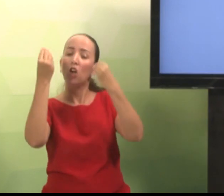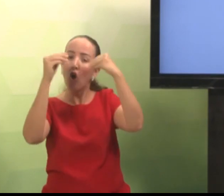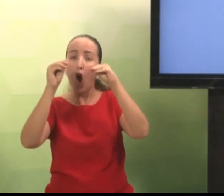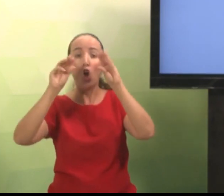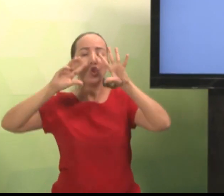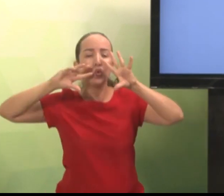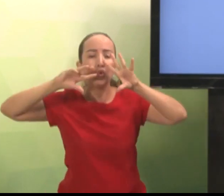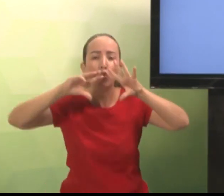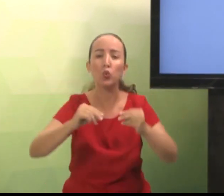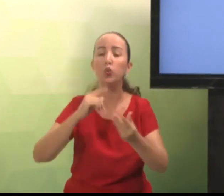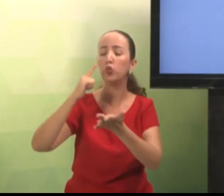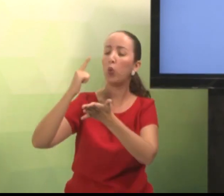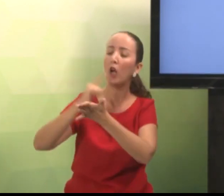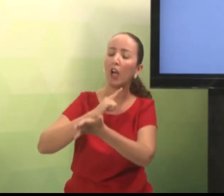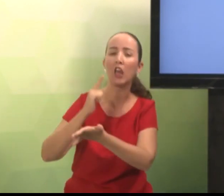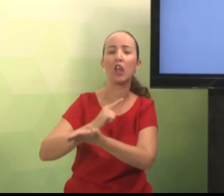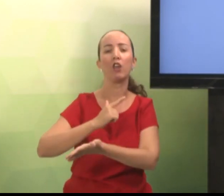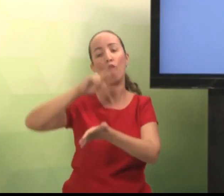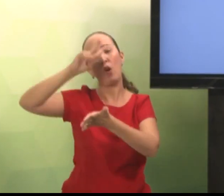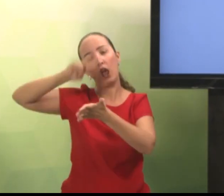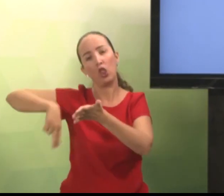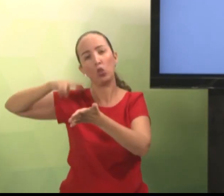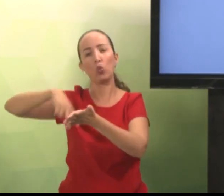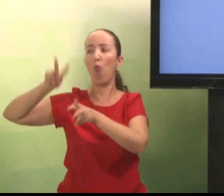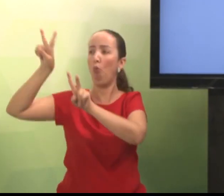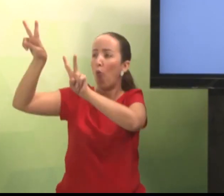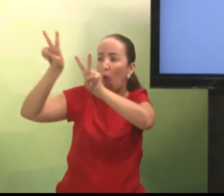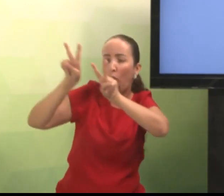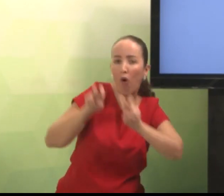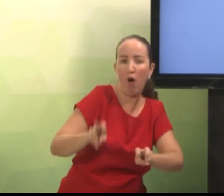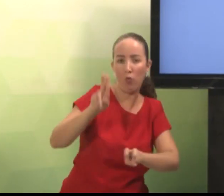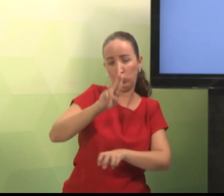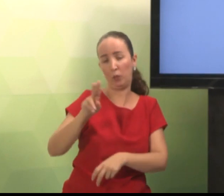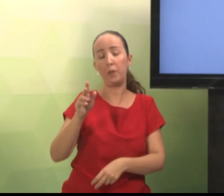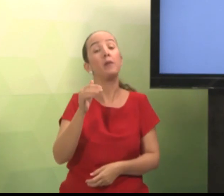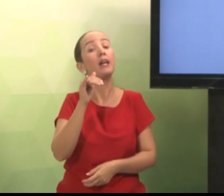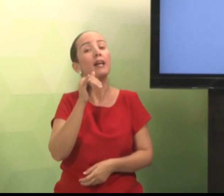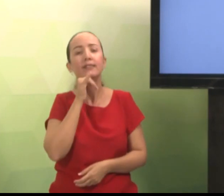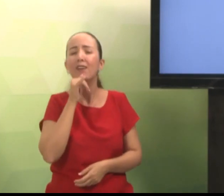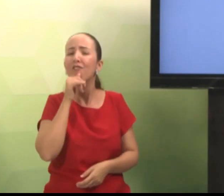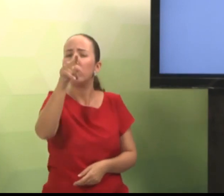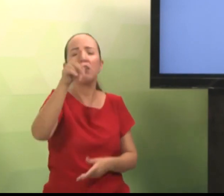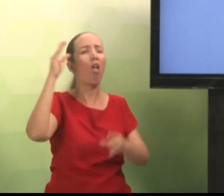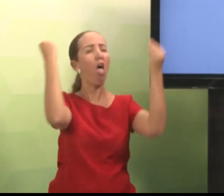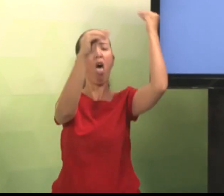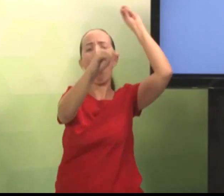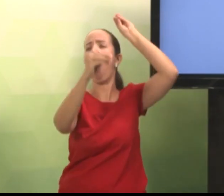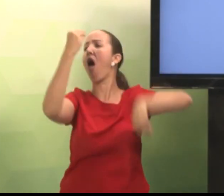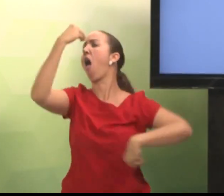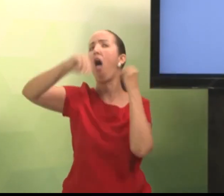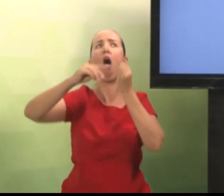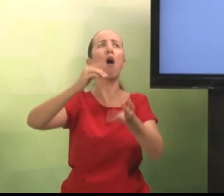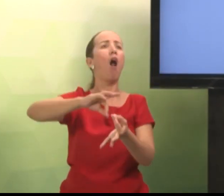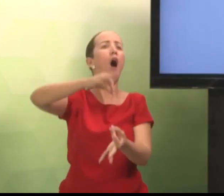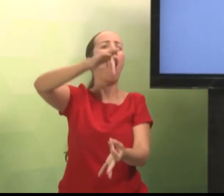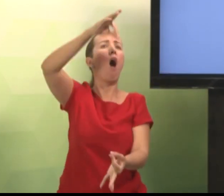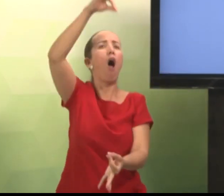Aqui, vocês vão colocar todos os materiais utilizados. Livros. Todas as leituras que você fez. Mas não vai ser aleatoriamente.